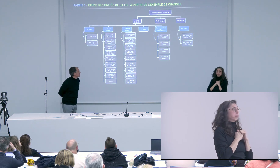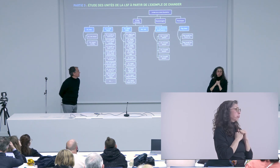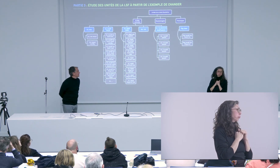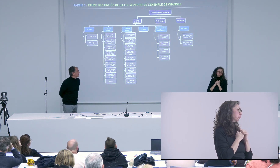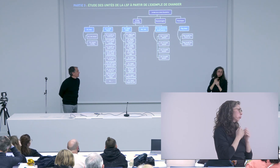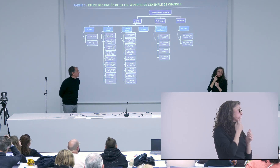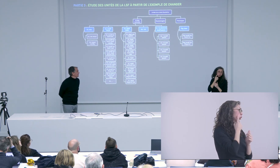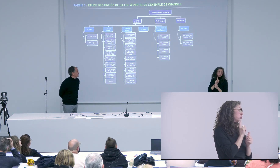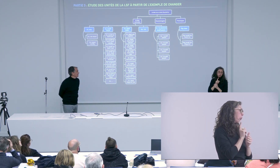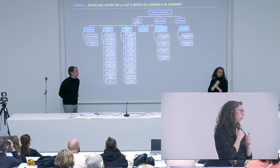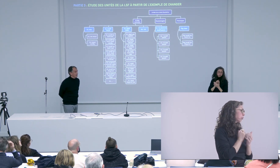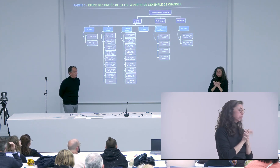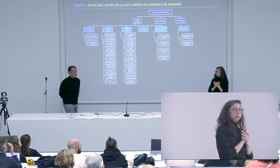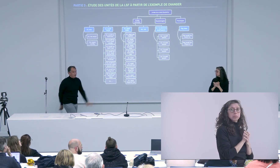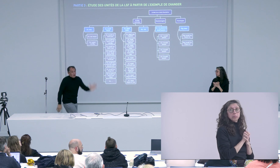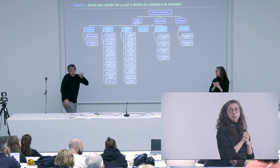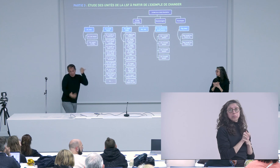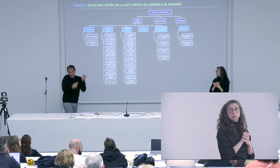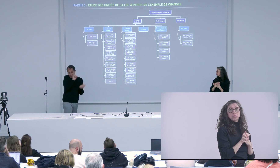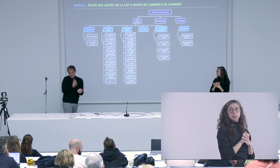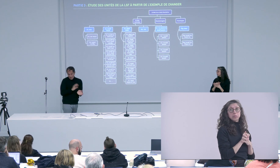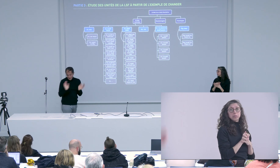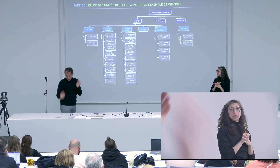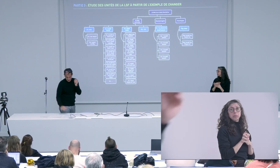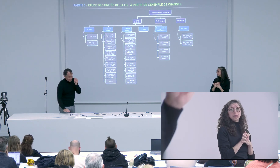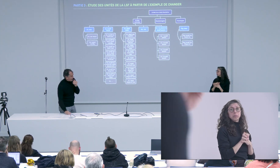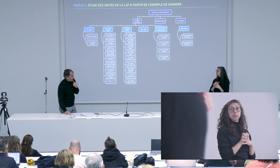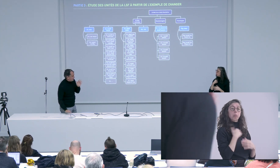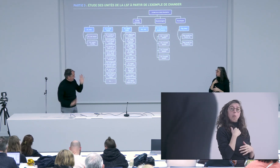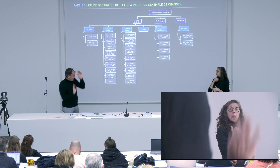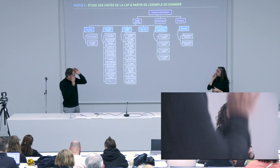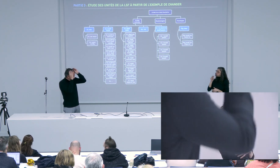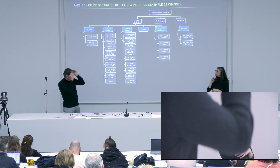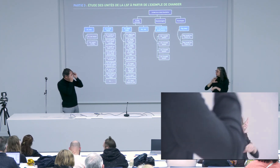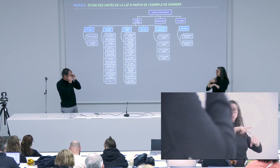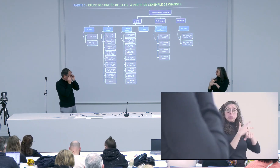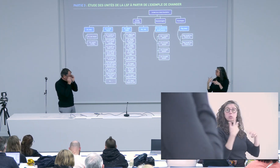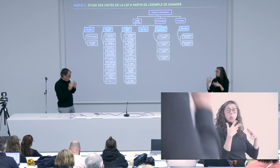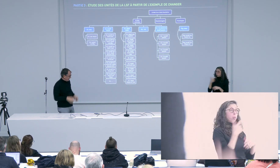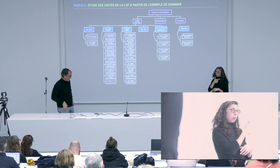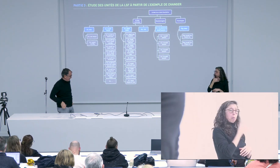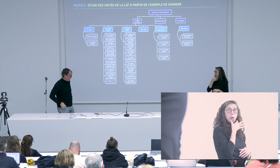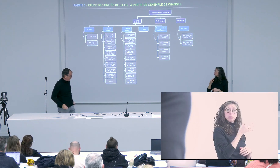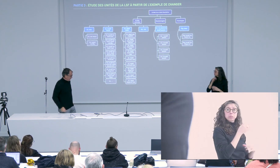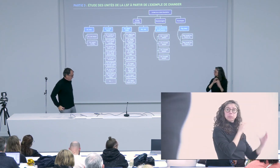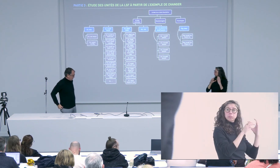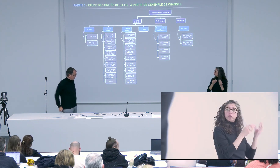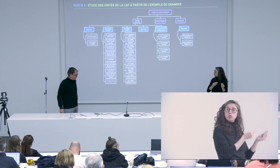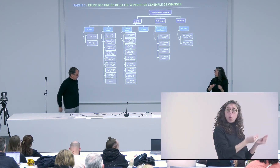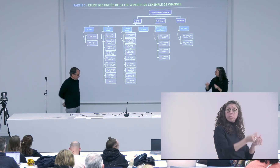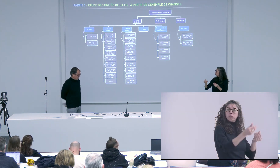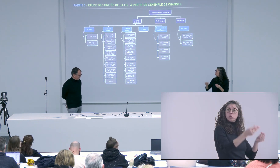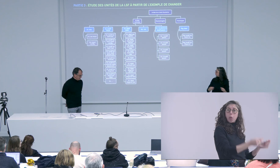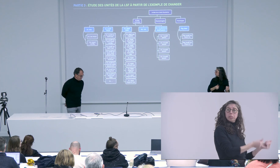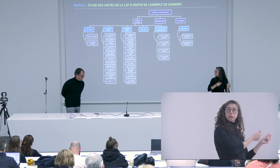doit agir différemment que s'il était hors caméra je ne pense pas j'en sais rien pendant